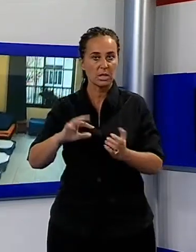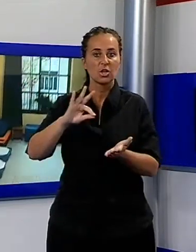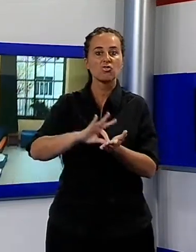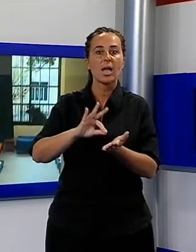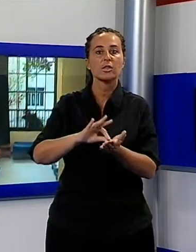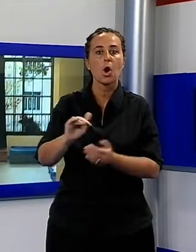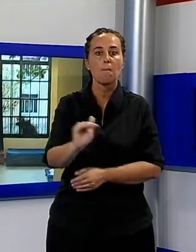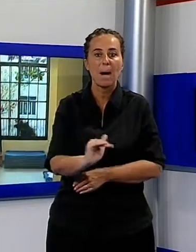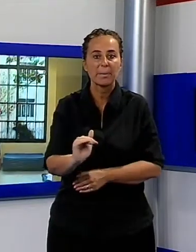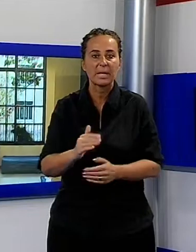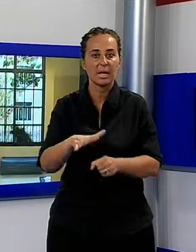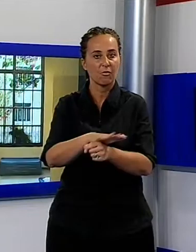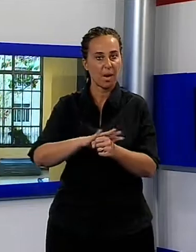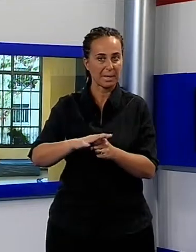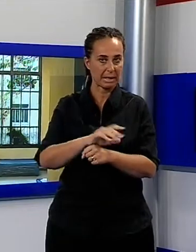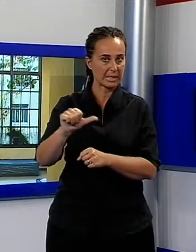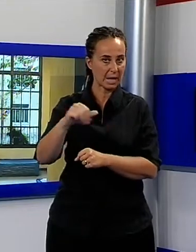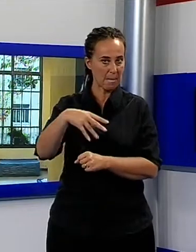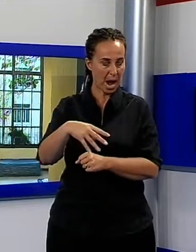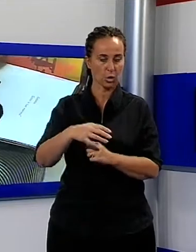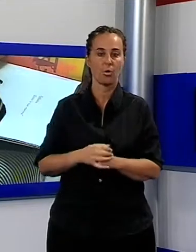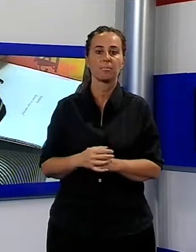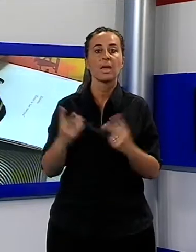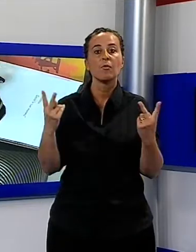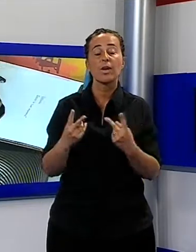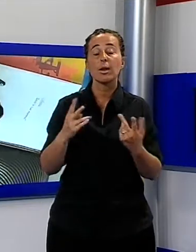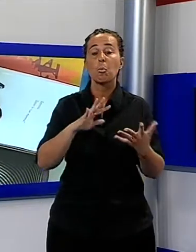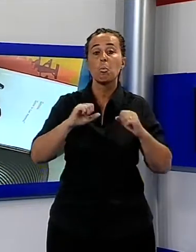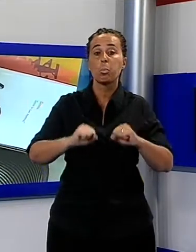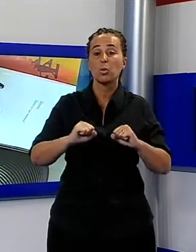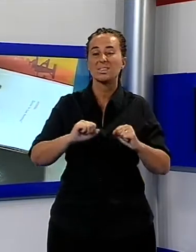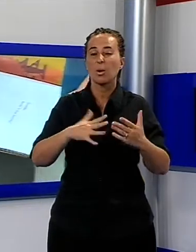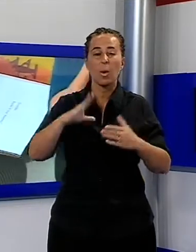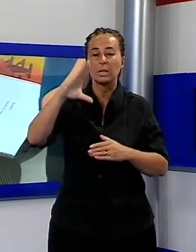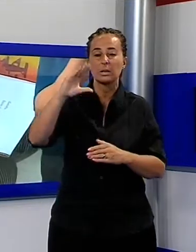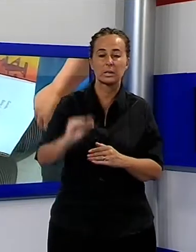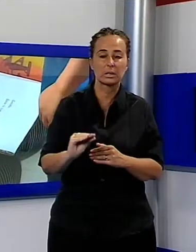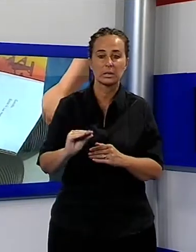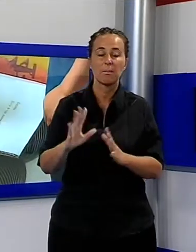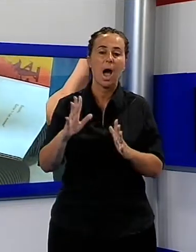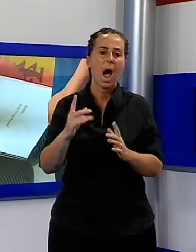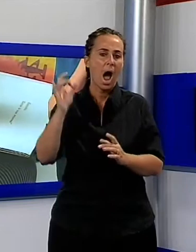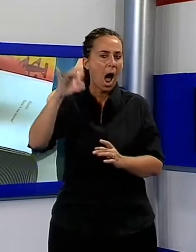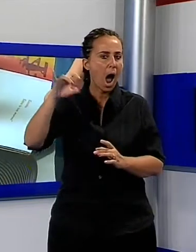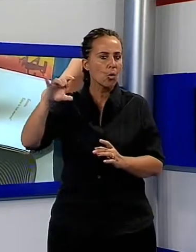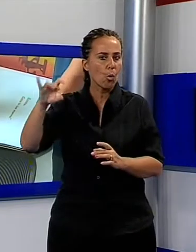Al momento i posti sono in gran parte occupati, restano ancora alcune disponibilità che verranno rese note le prossimi giorni